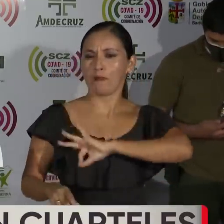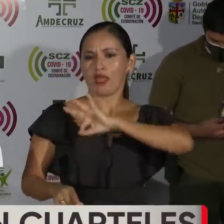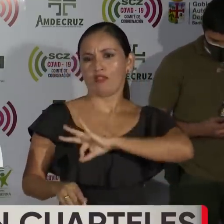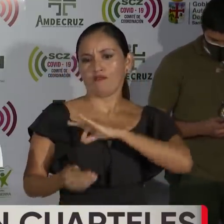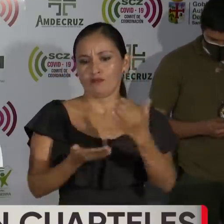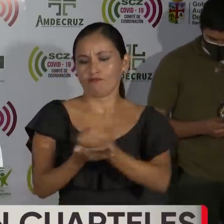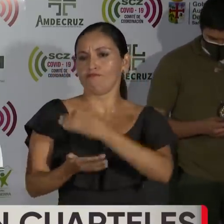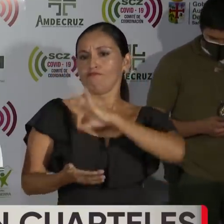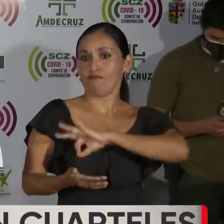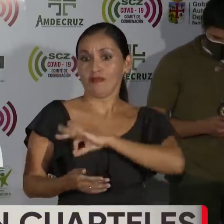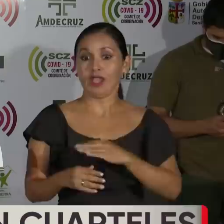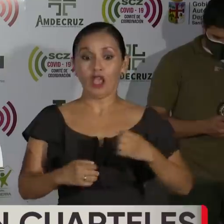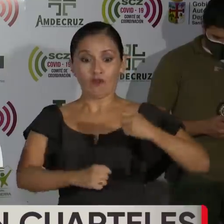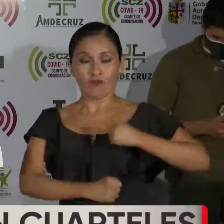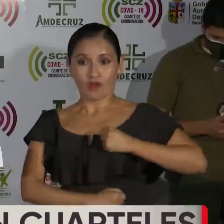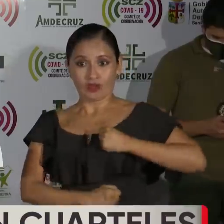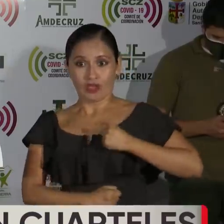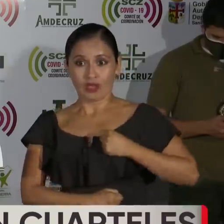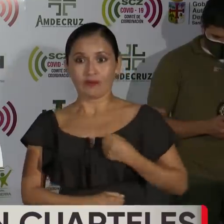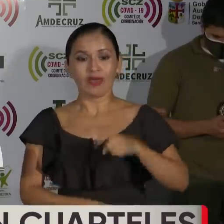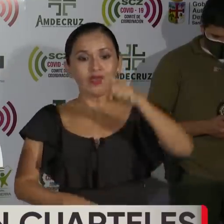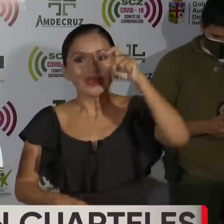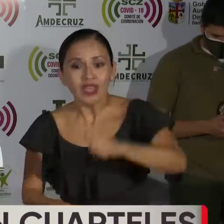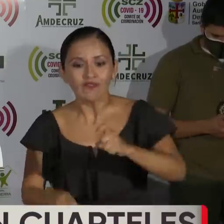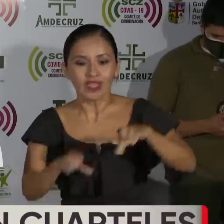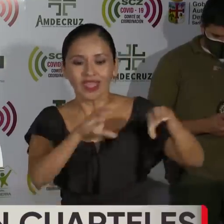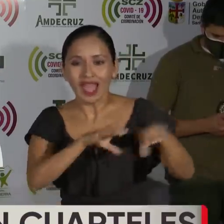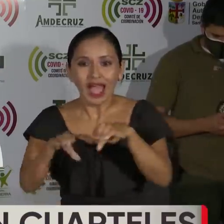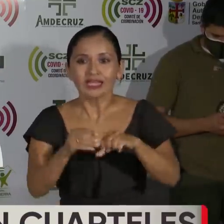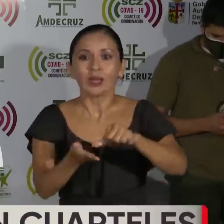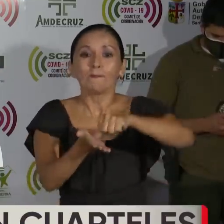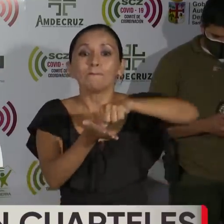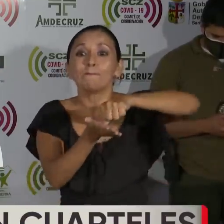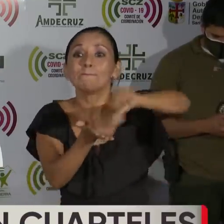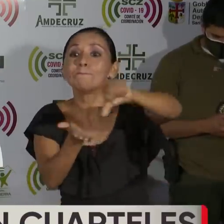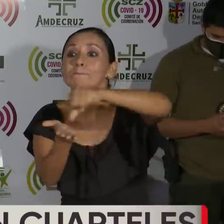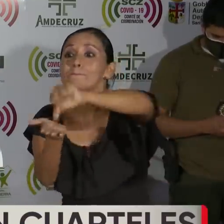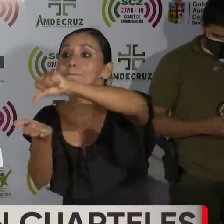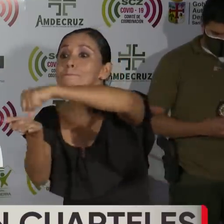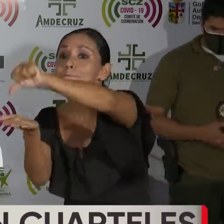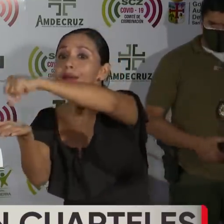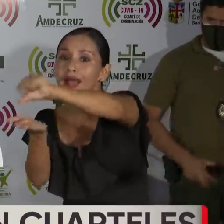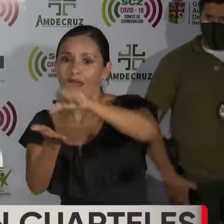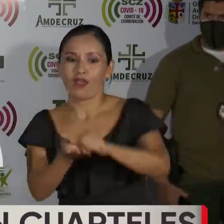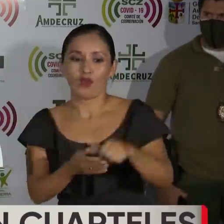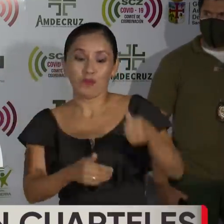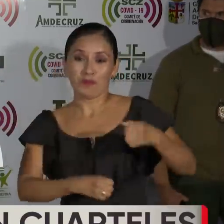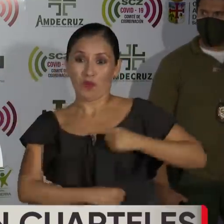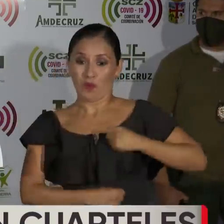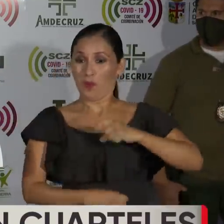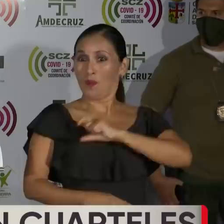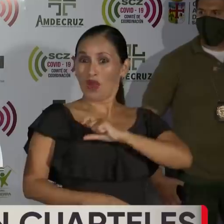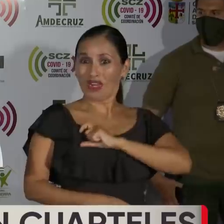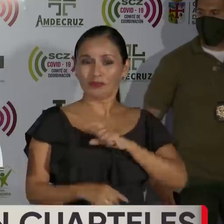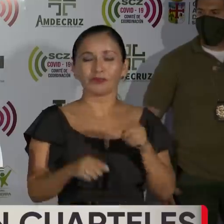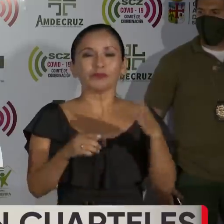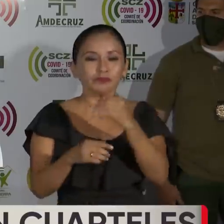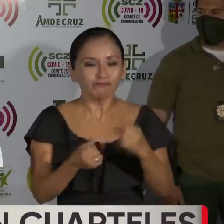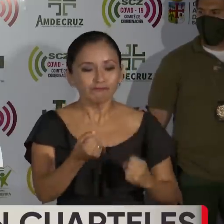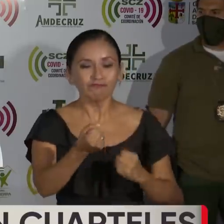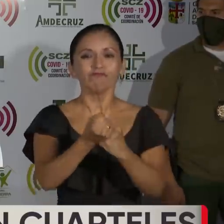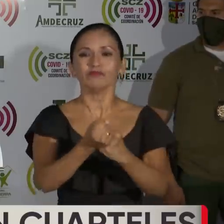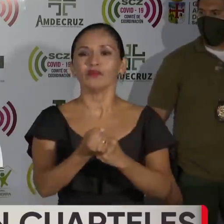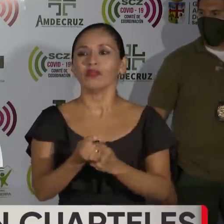Las Fuerzas Armadas deben realizar el pago de la renta, dignidad y acompañar y